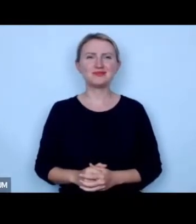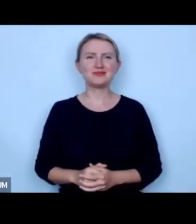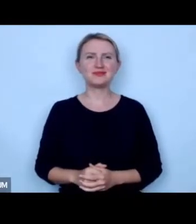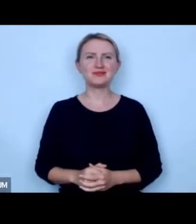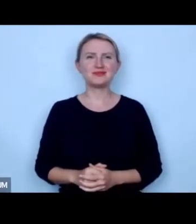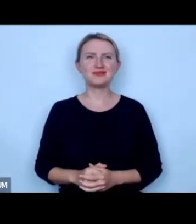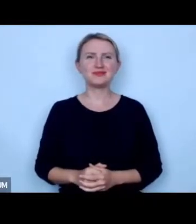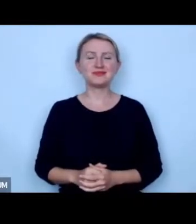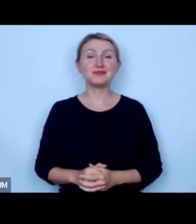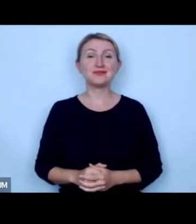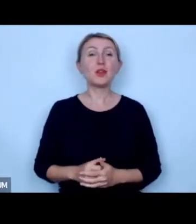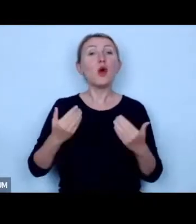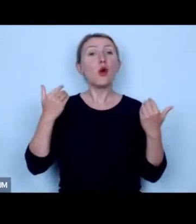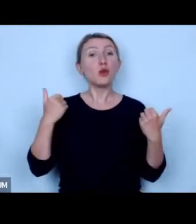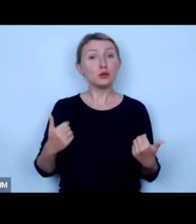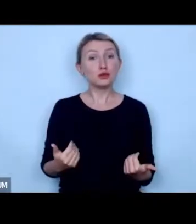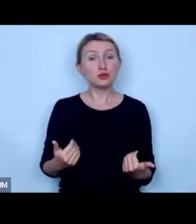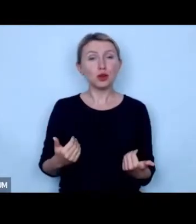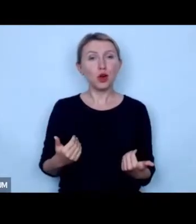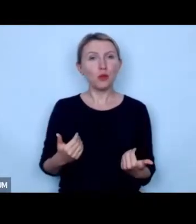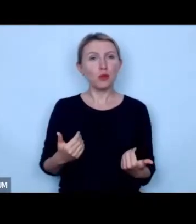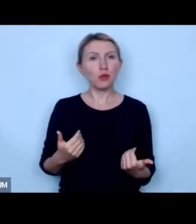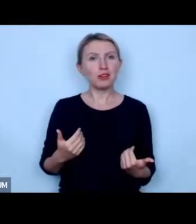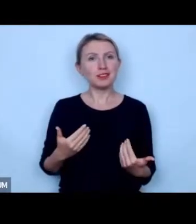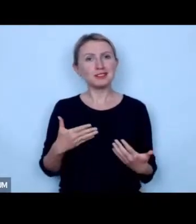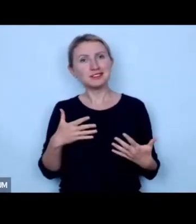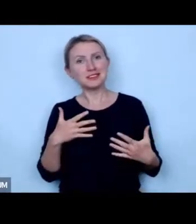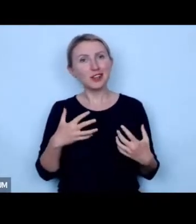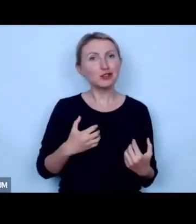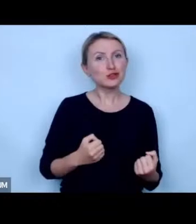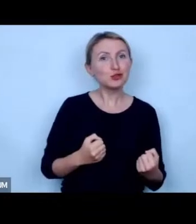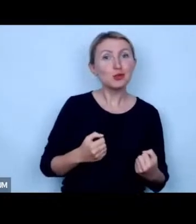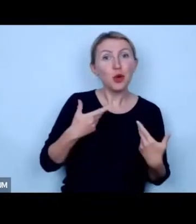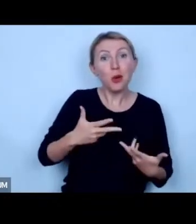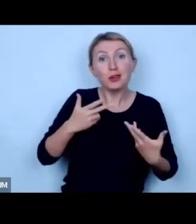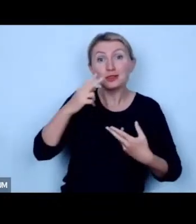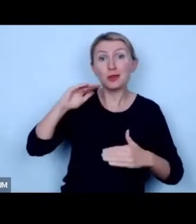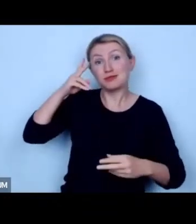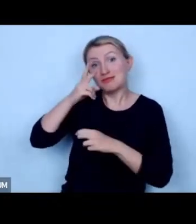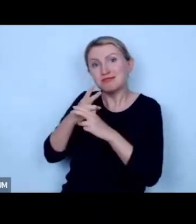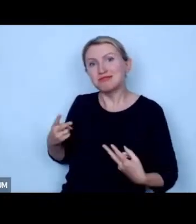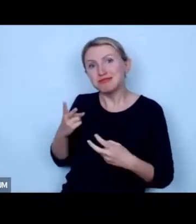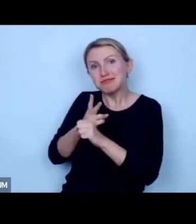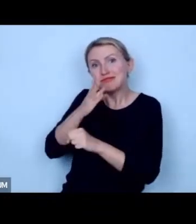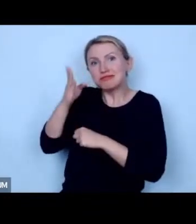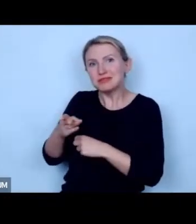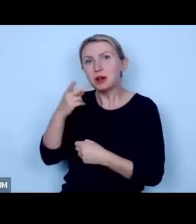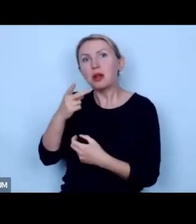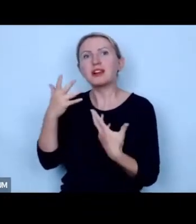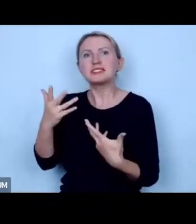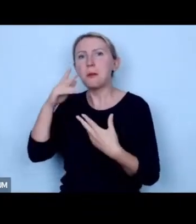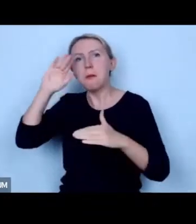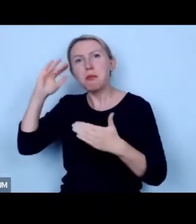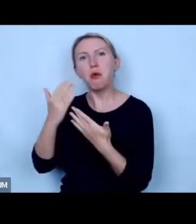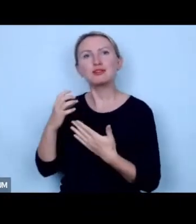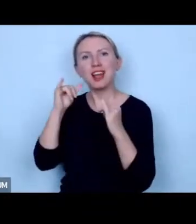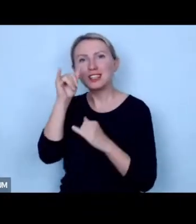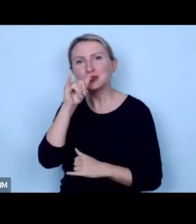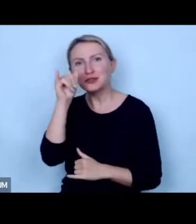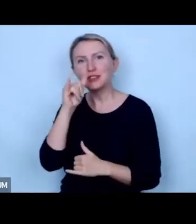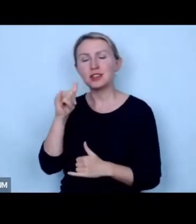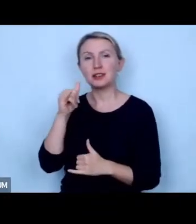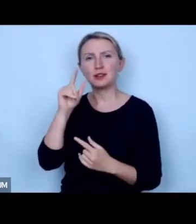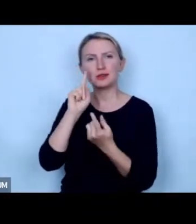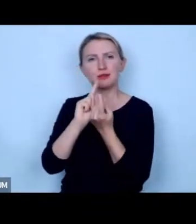ci którzy przystają żeby żeby poznać świnie zmieniają perspektywę i nie widzą w